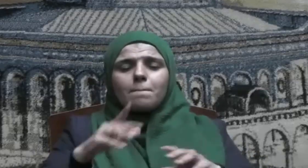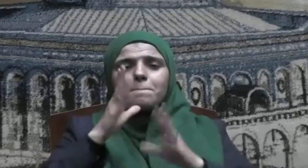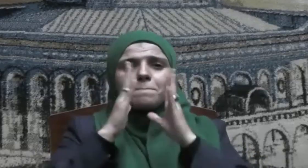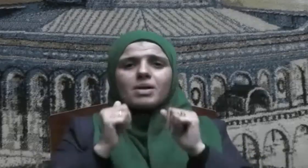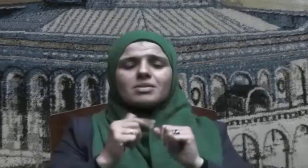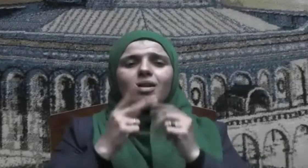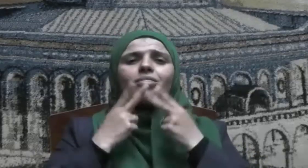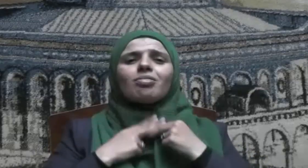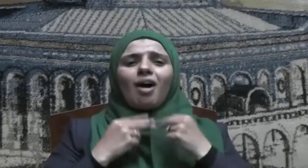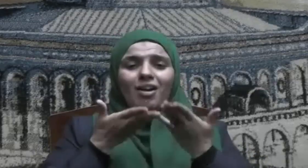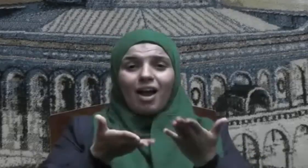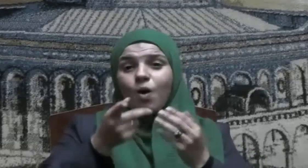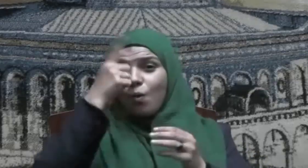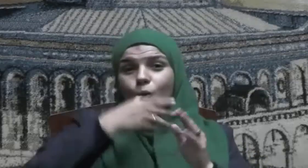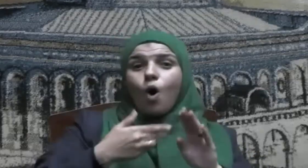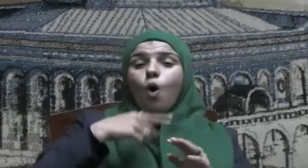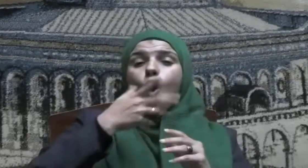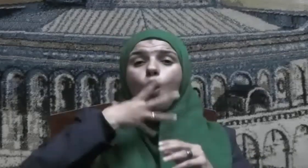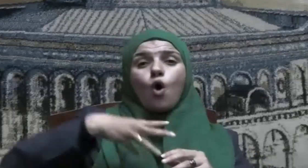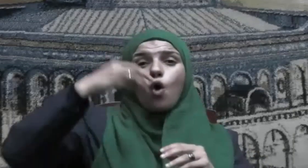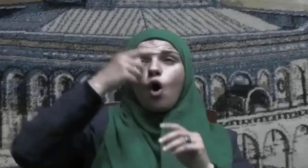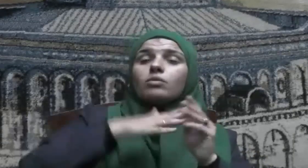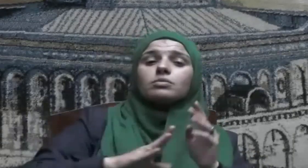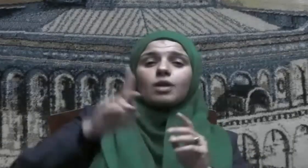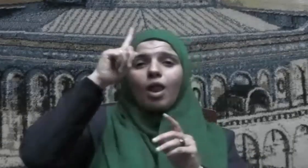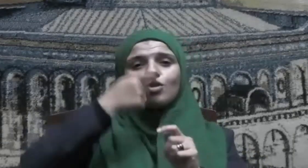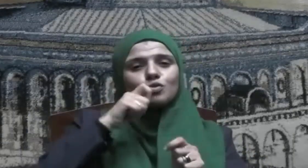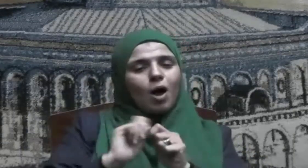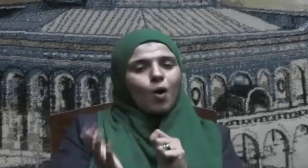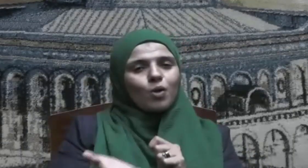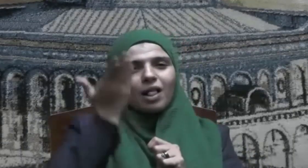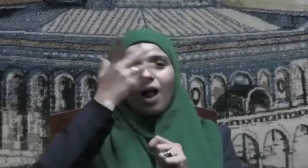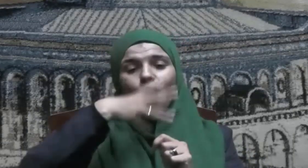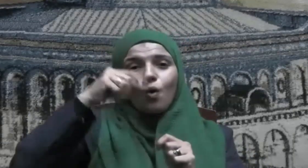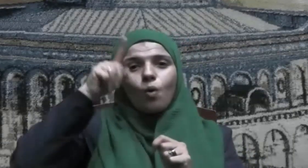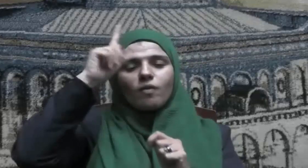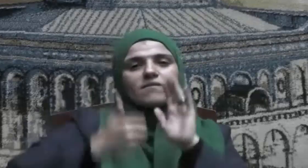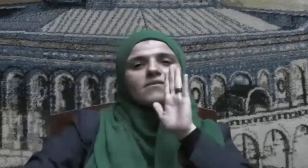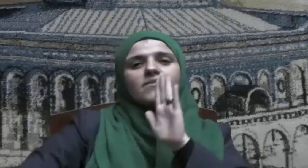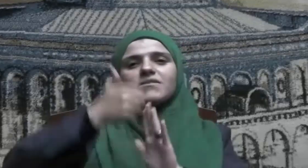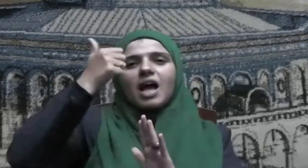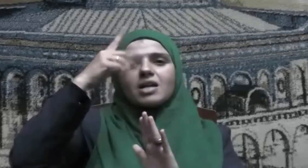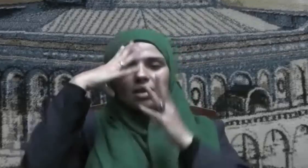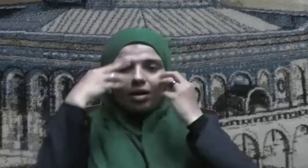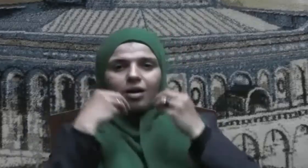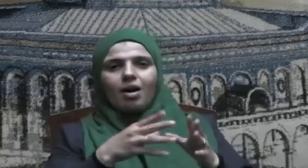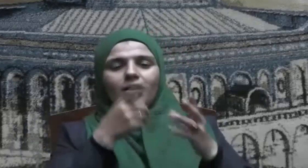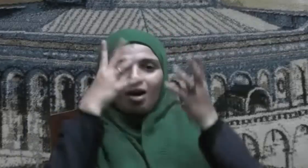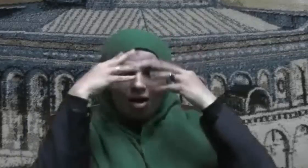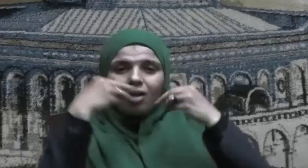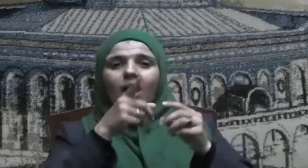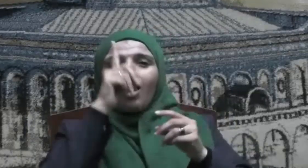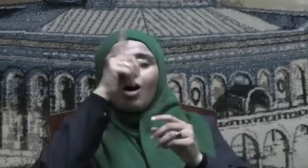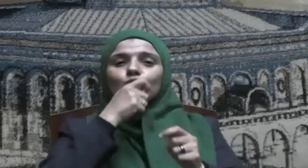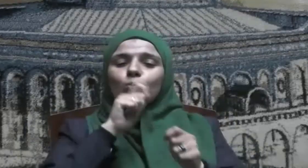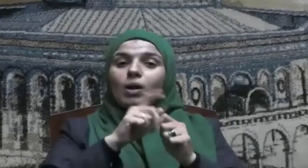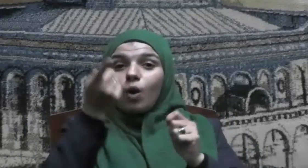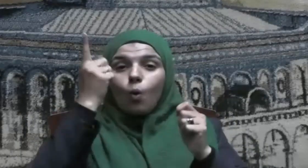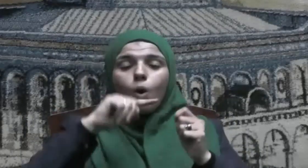وابتفعت أرواحهم من الله عز وجل وفازوا بالغالي وبالنعيم الذي وعدهم